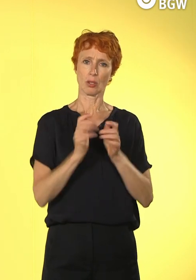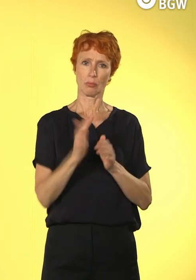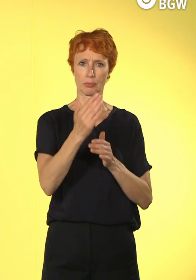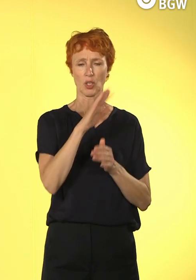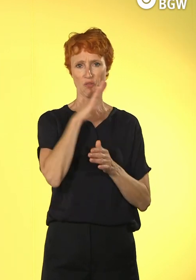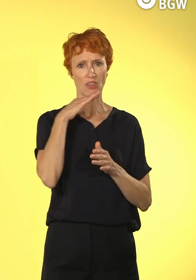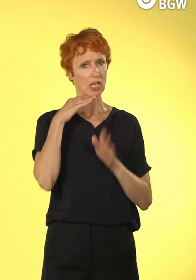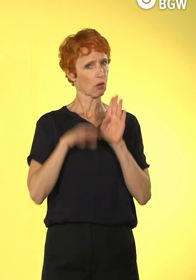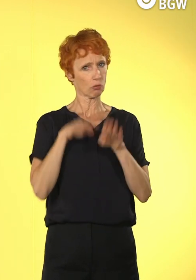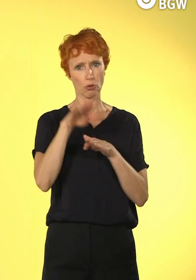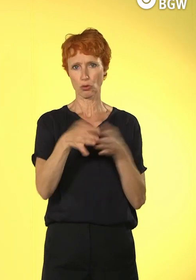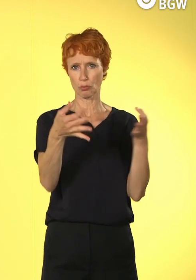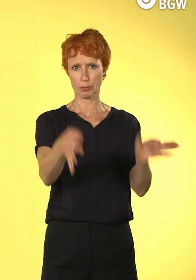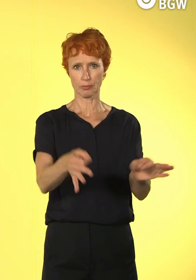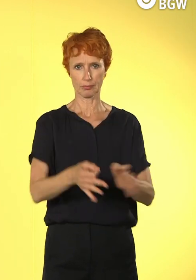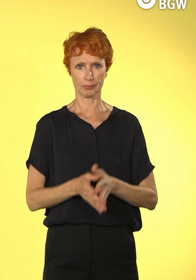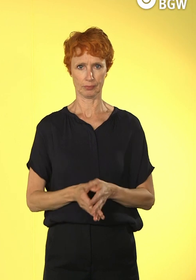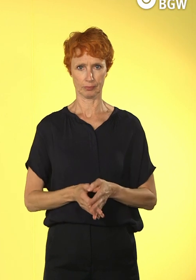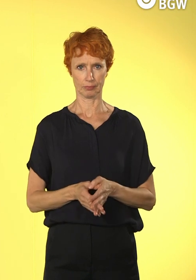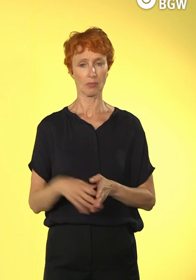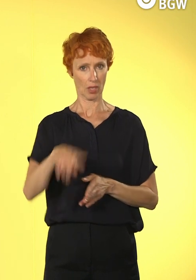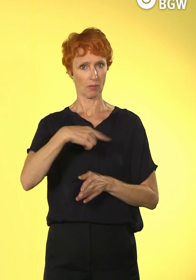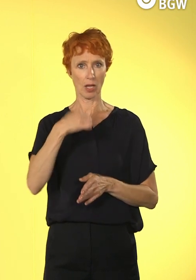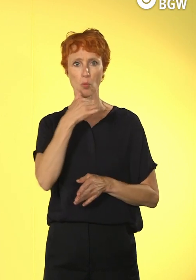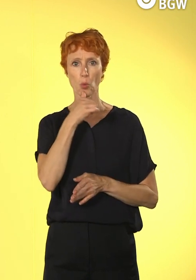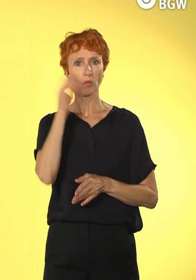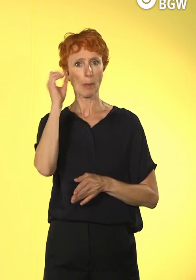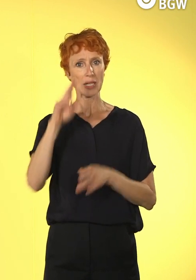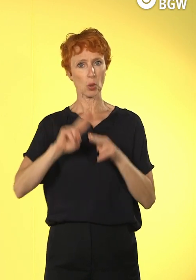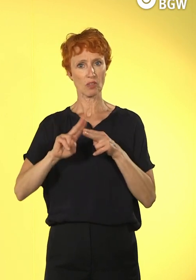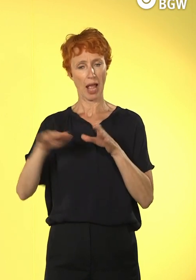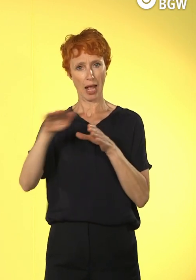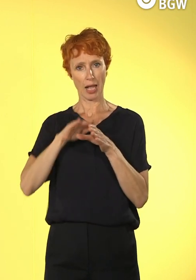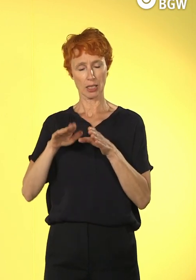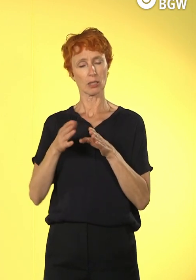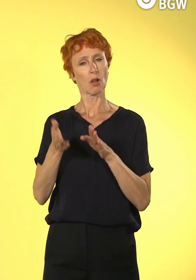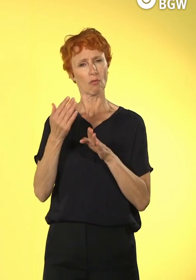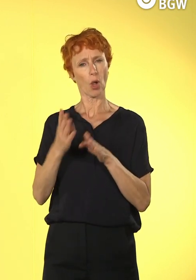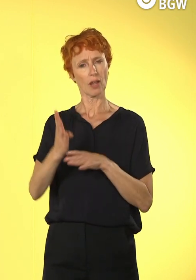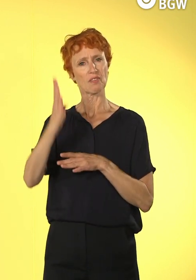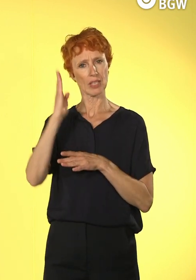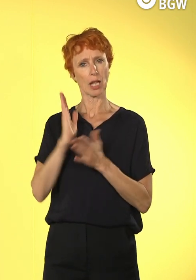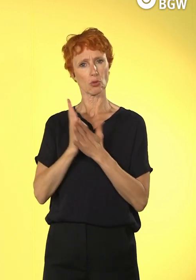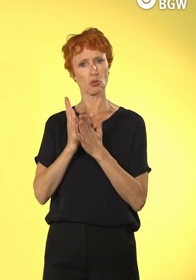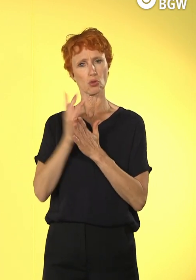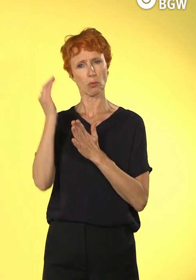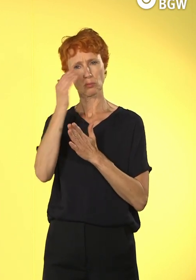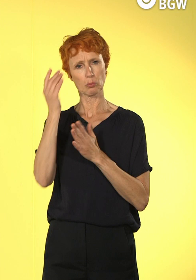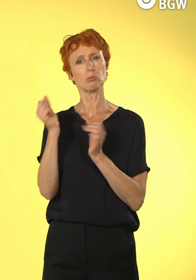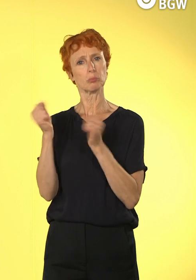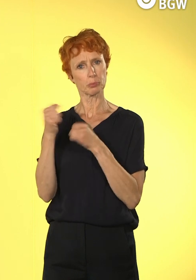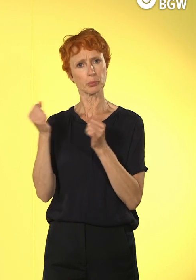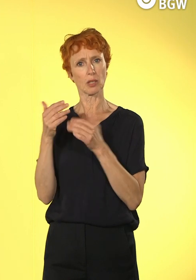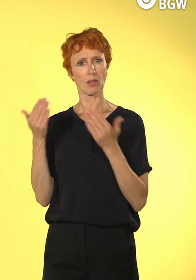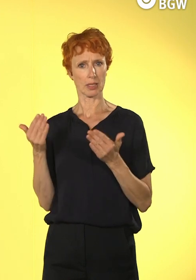bei uns im Unternehmen, also im Berufsbildungswerk, hatten wir vor vier Jahren schon gesagt, gut, wir wollen unsere